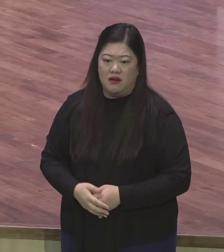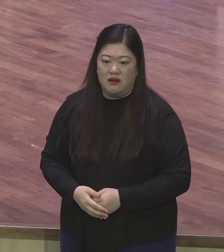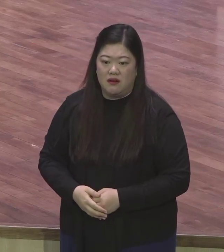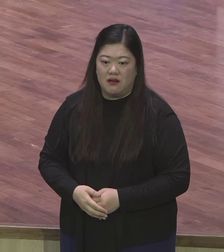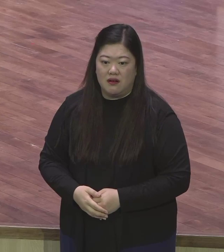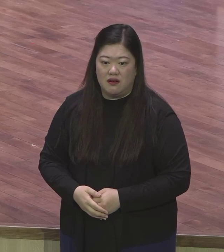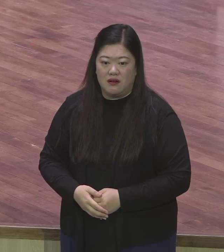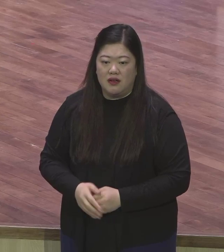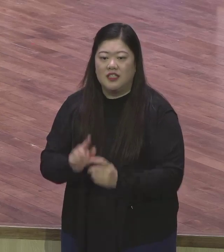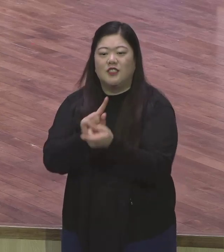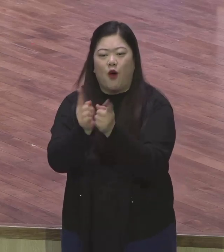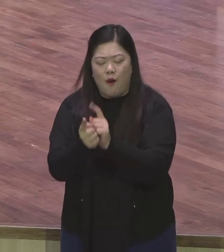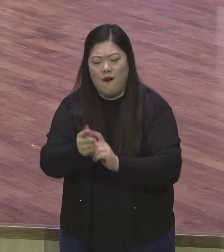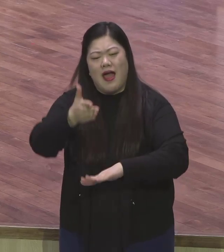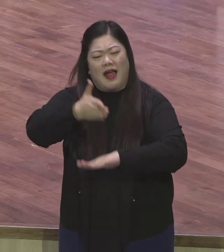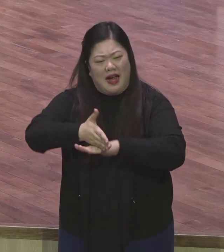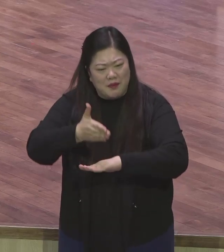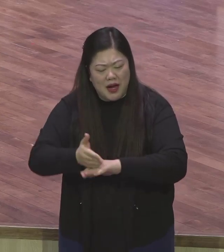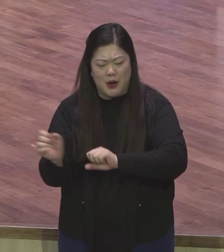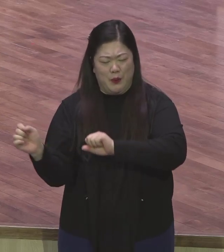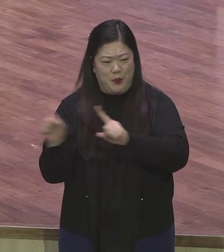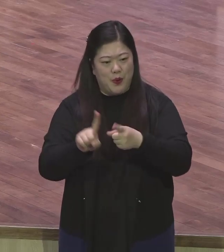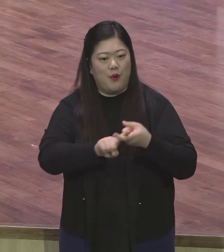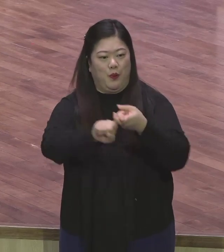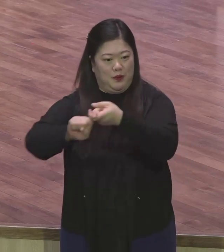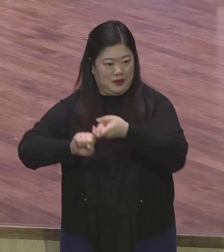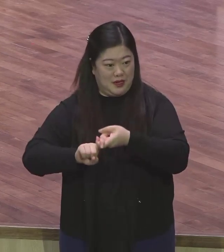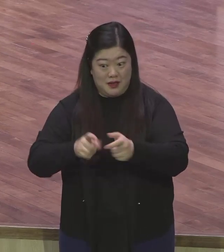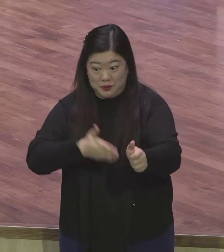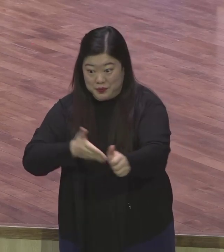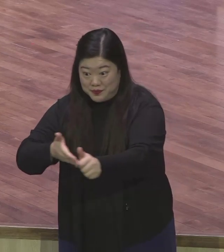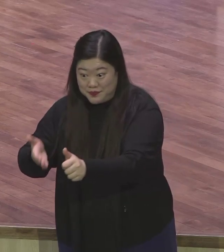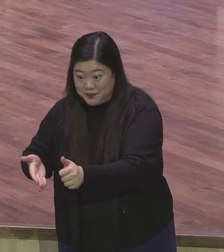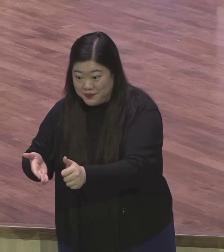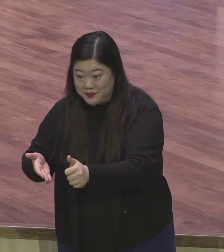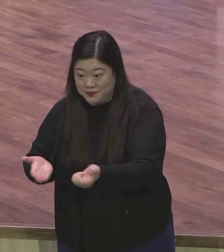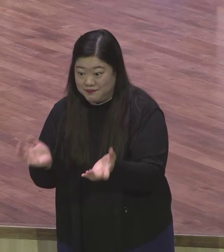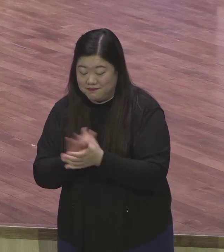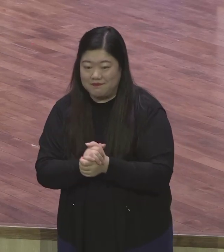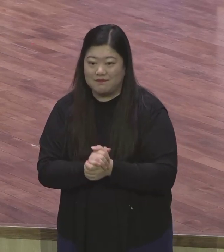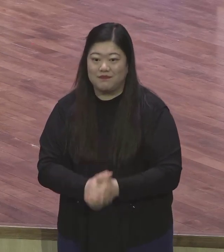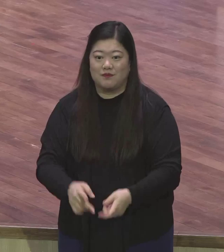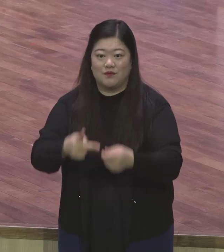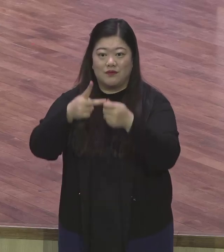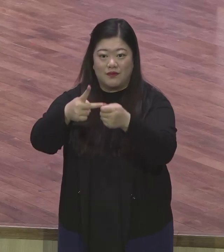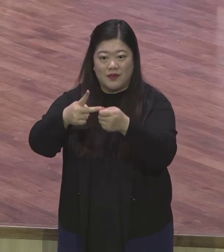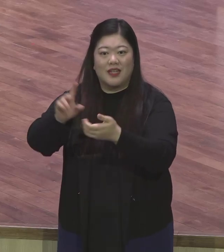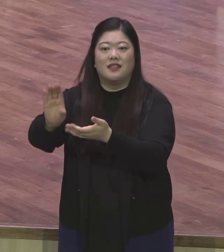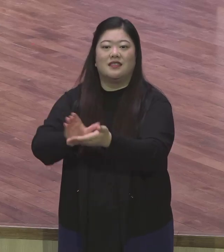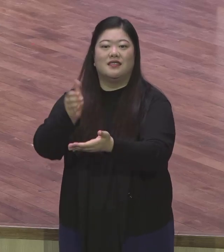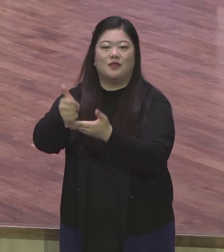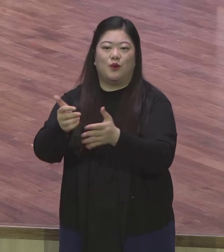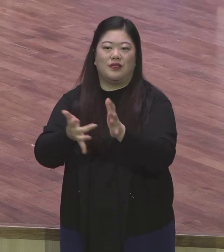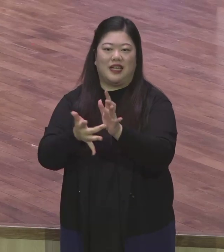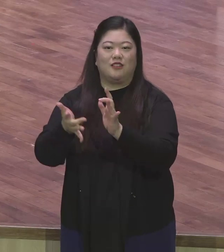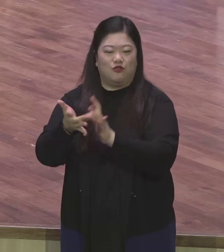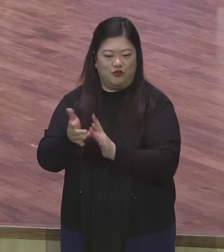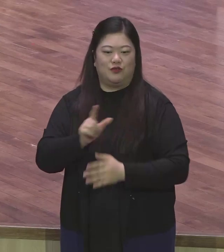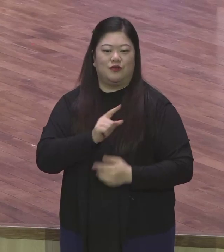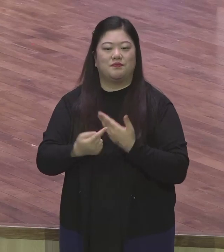복음 공동체되기를 제문으로 축복합니다 두 번째로 그리스도 예수의 마음입니다 5절입니다 너희 안에 이